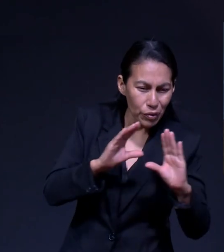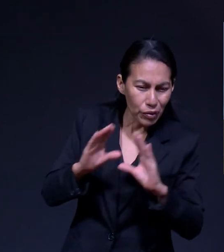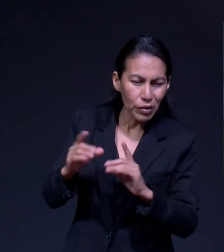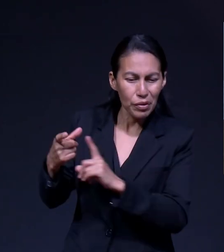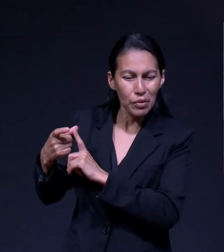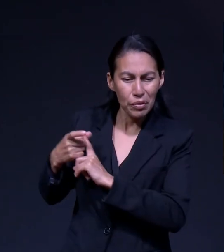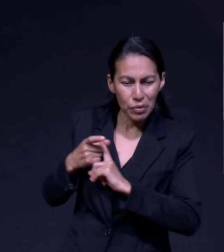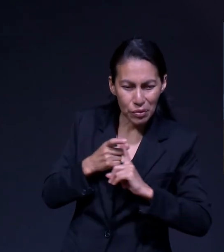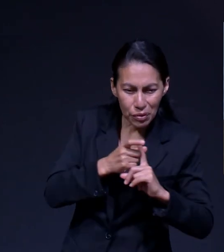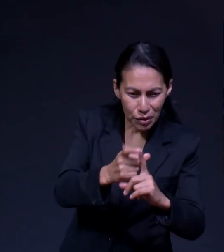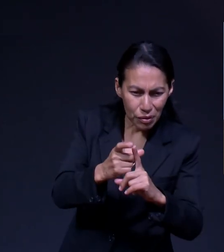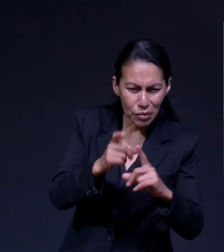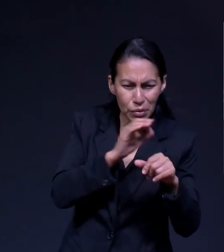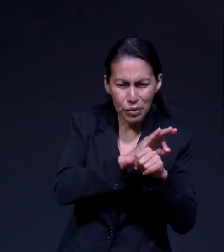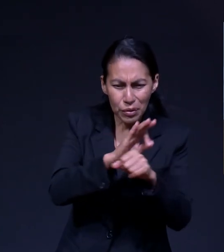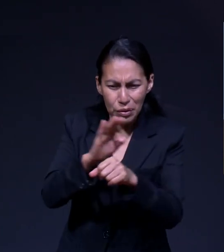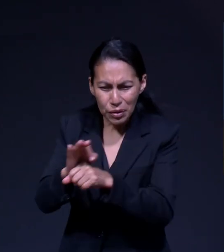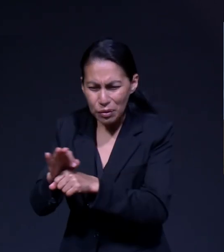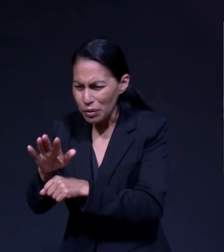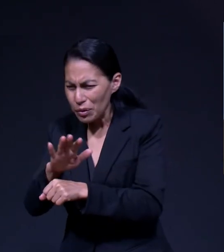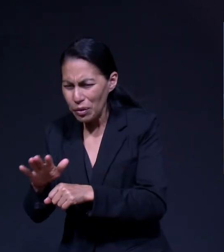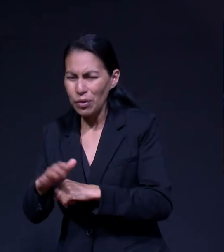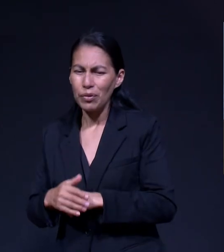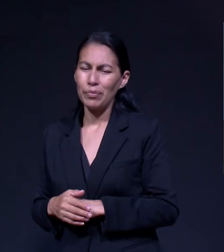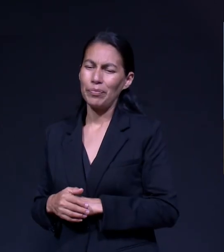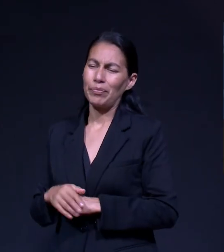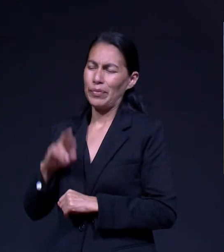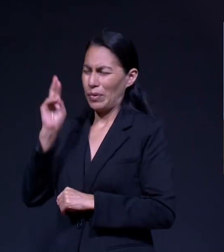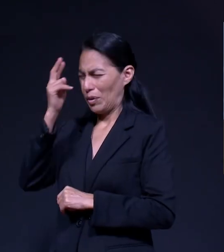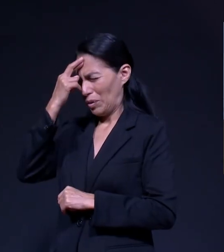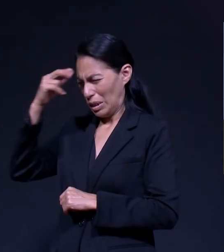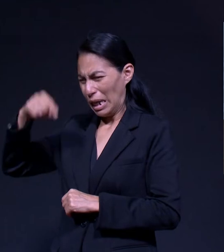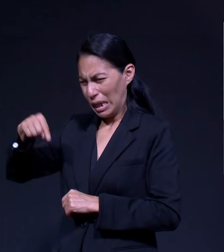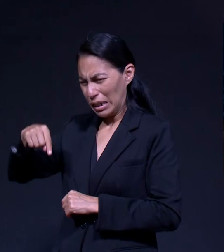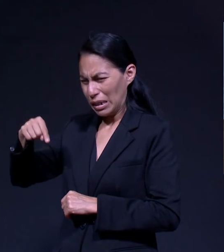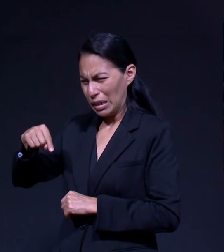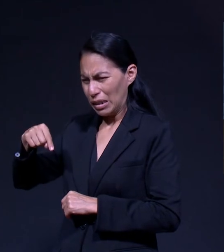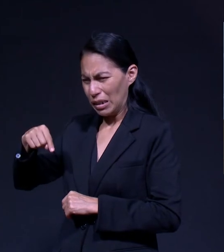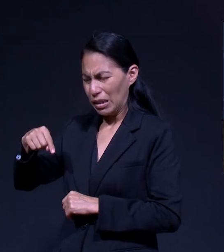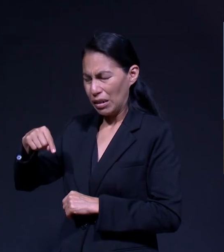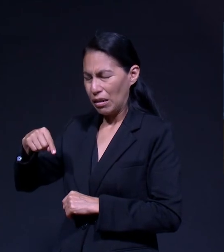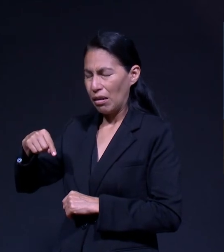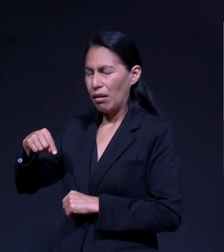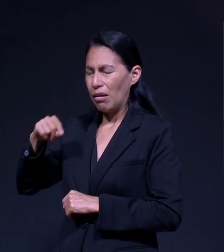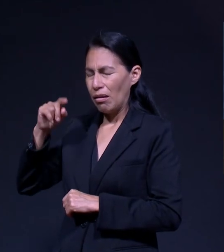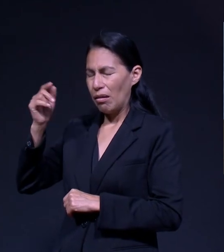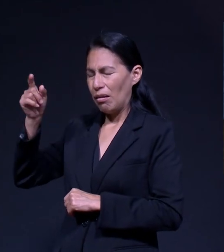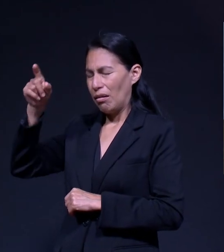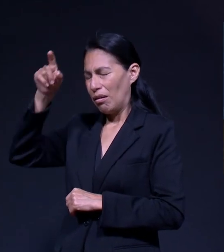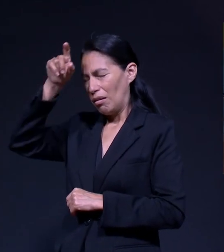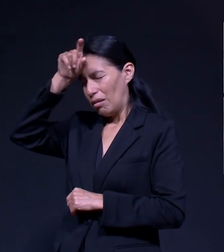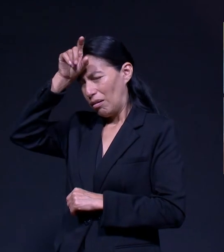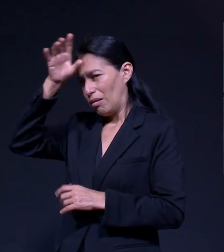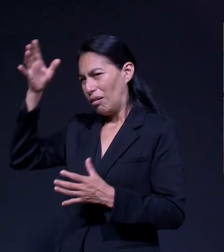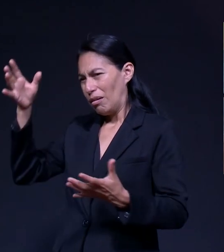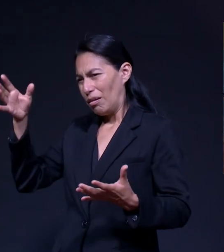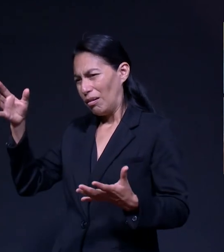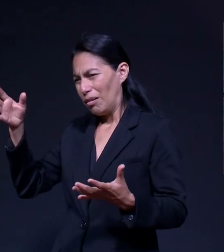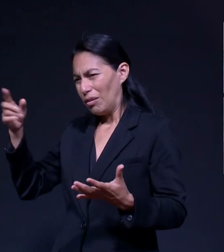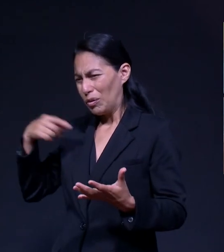Y En Ese Momento Que Recuerdo Muy Bien Fue En Una Calle Aquí Dijo Wow Es Que No He Estado Sola Y Ha Sido En Este